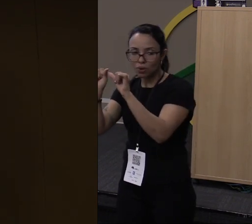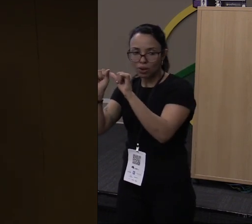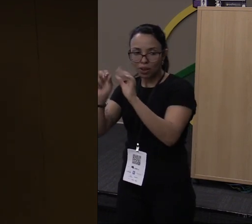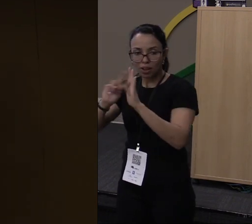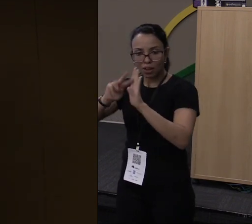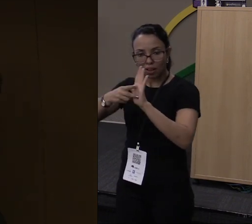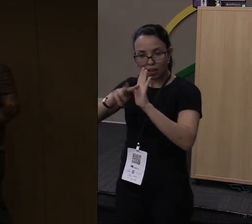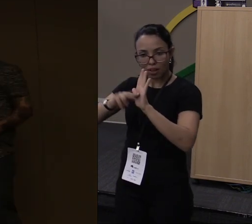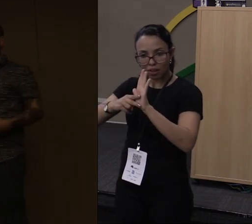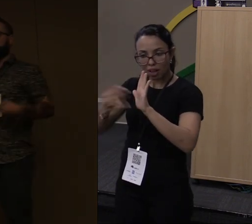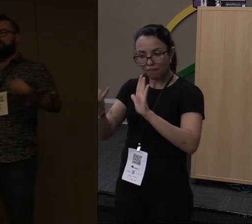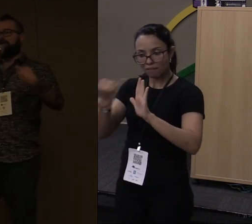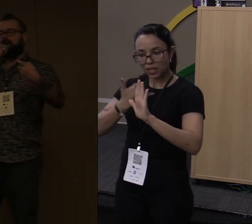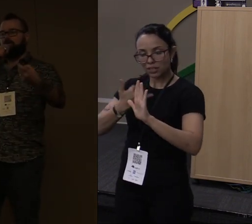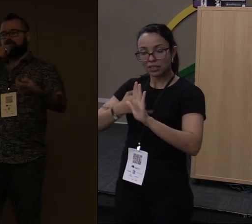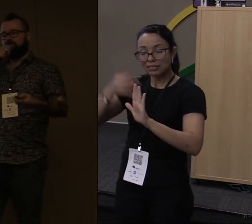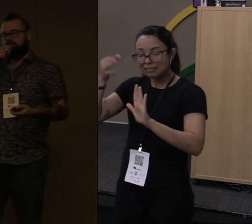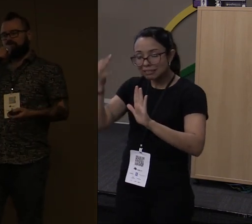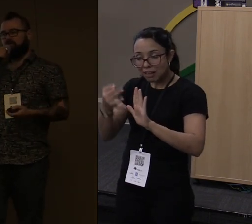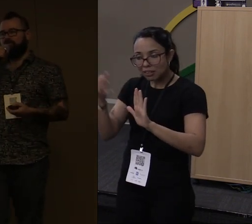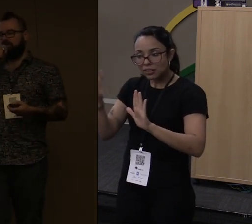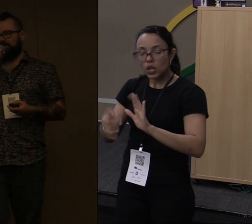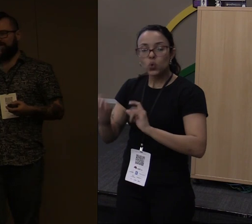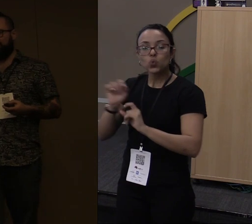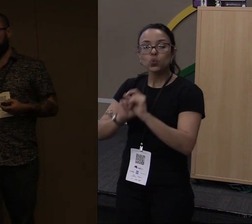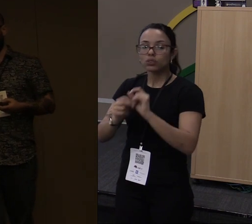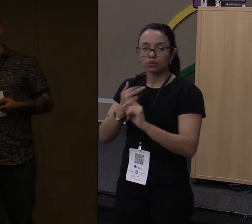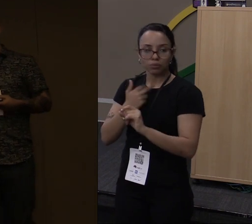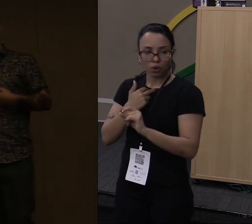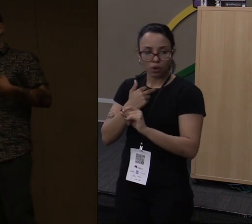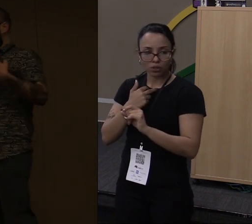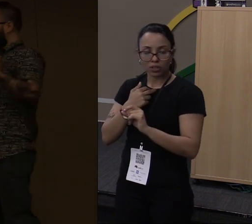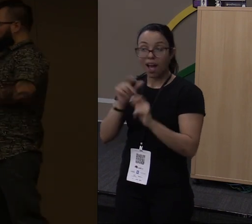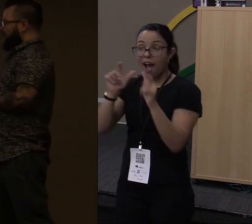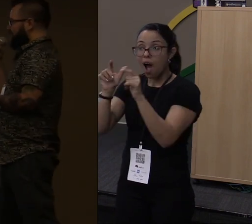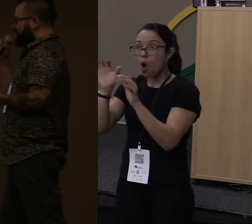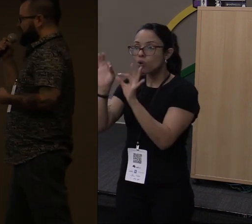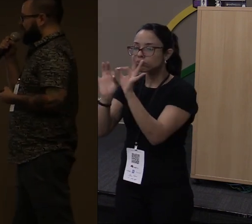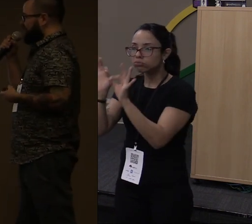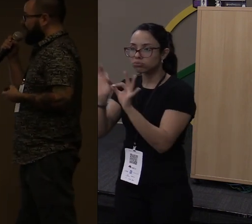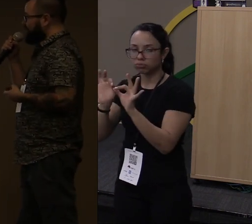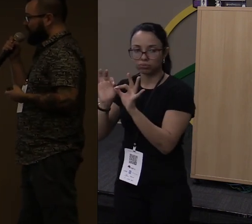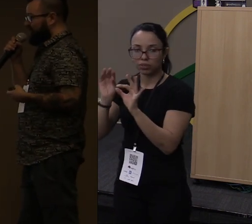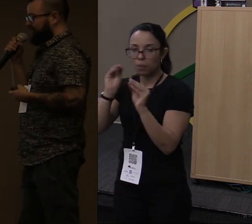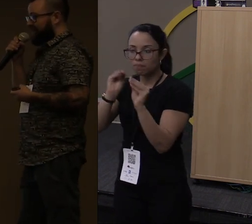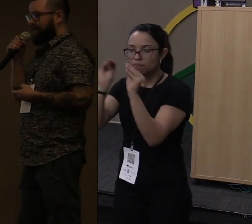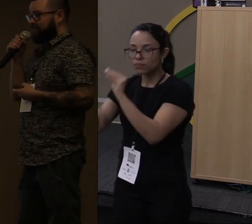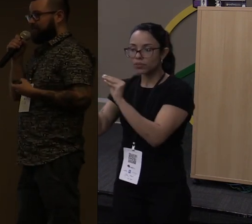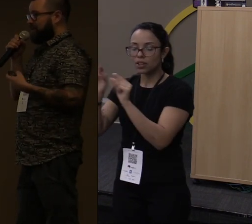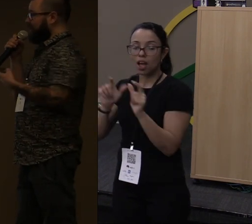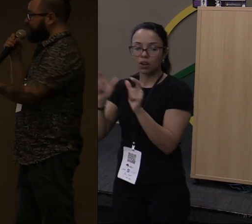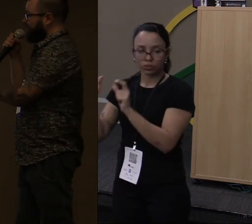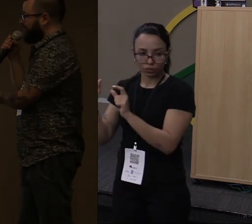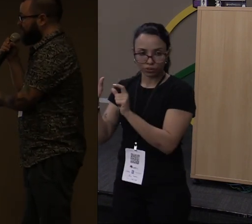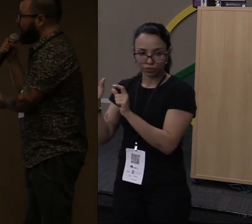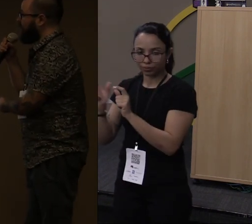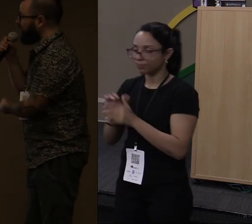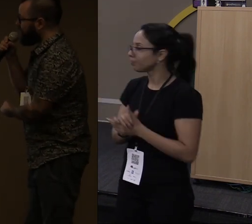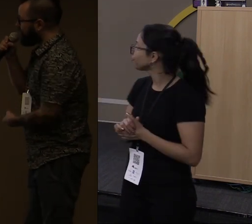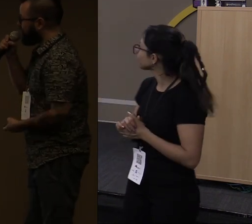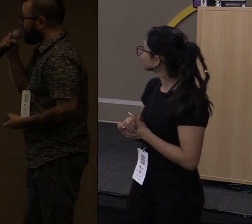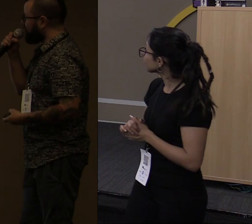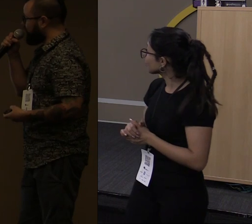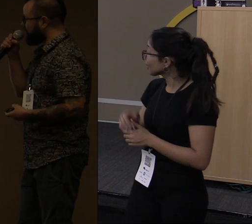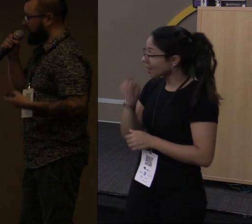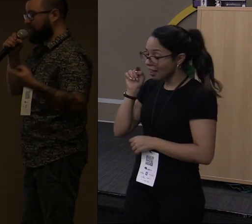o porquê que você não pode e aonde que você moveu aquele valor. Como é que a gente teria que resolver esse caso? Isso daqui já é uma